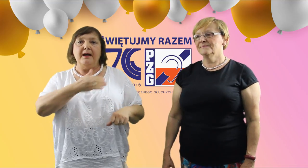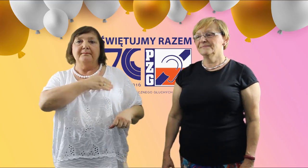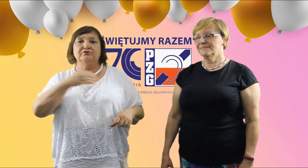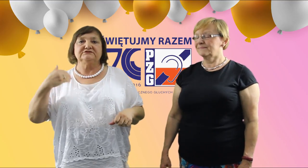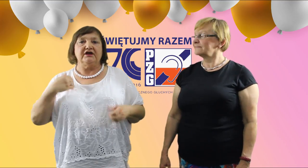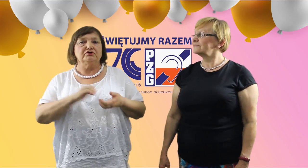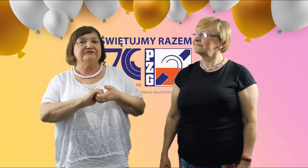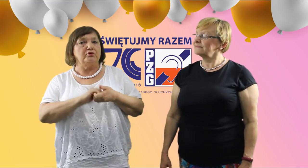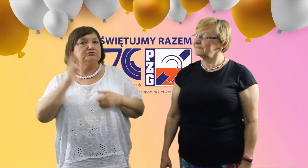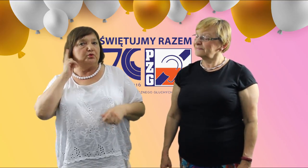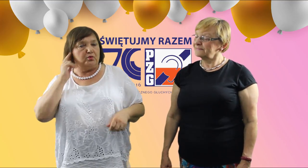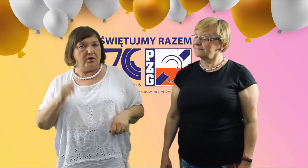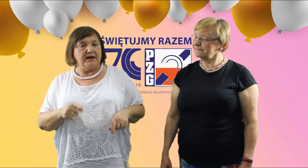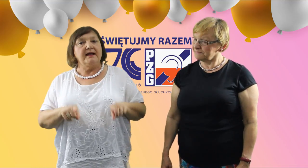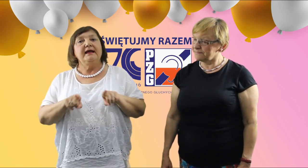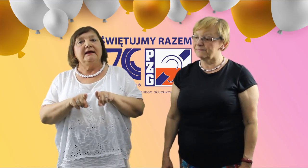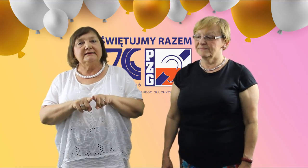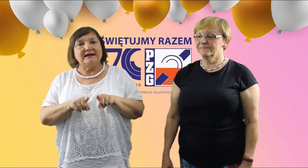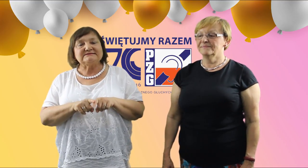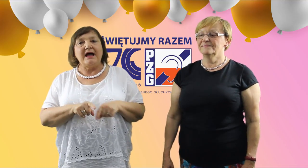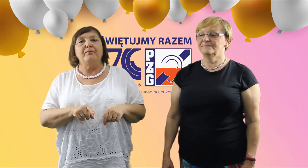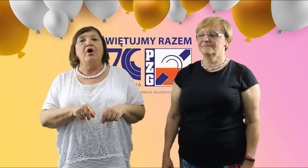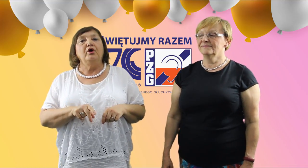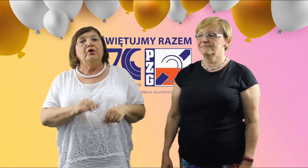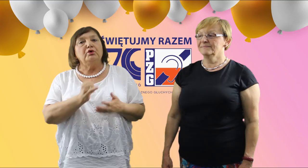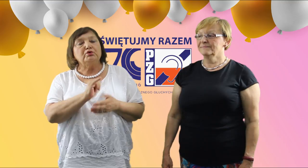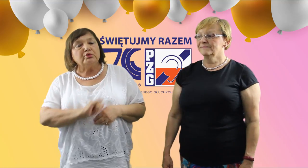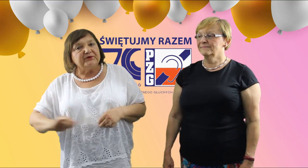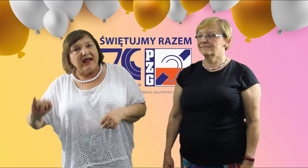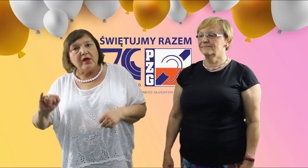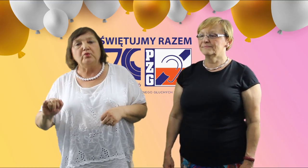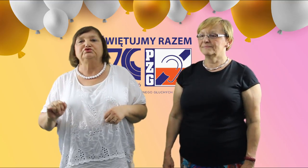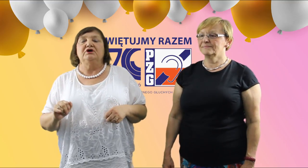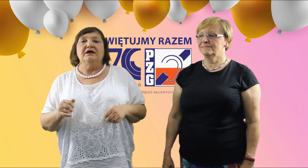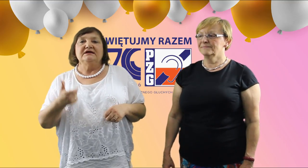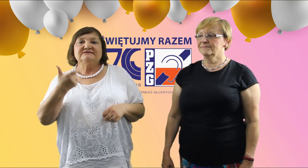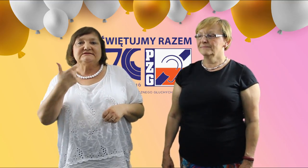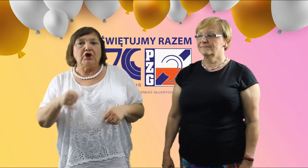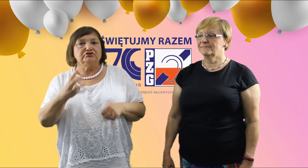Polskiego Związku Gmuchy i tak samo jubileum 140